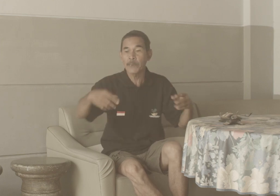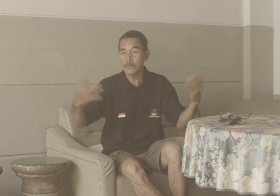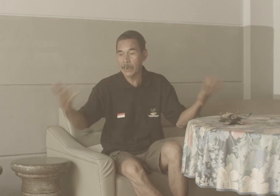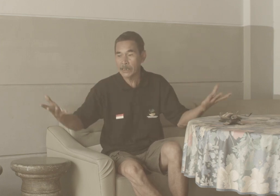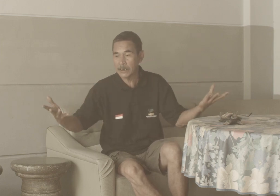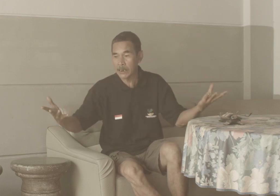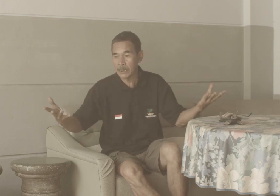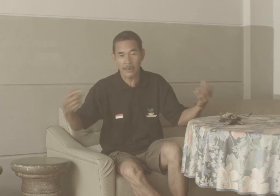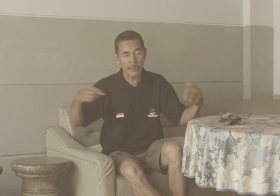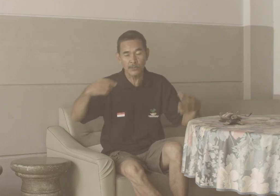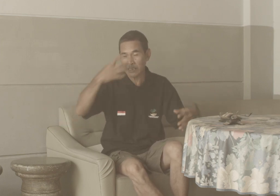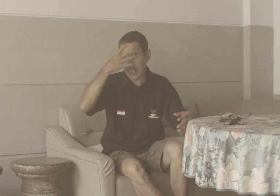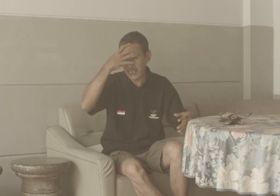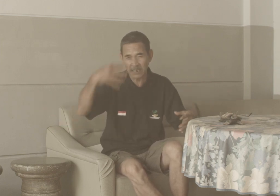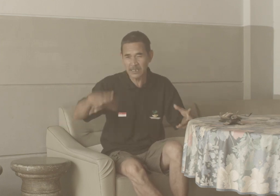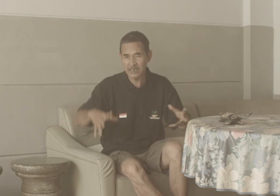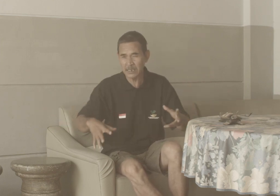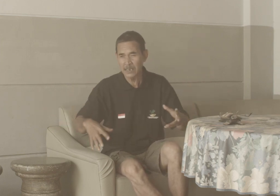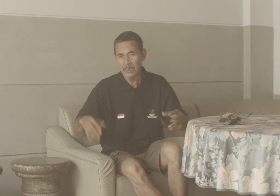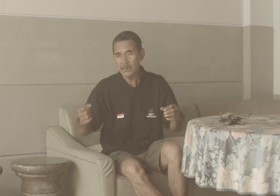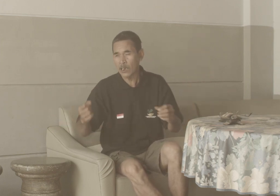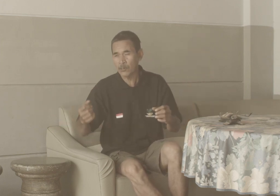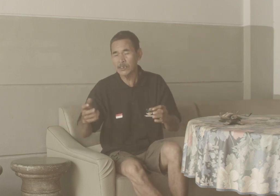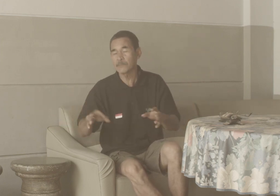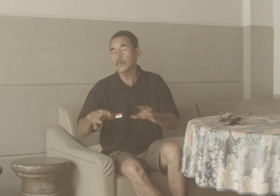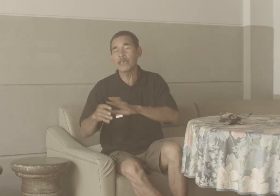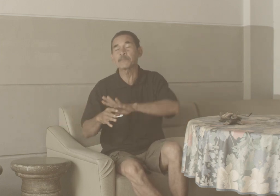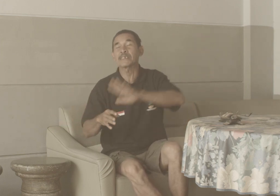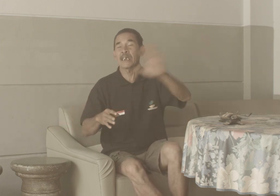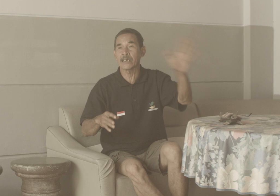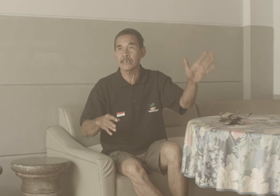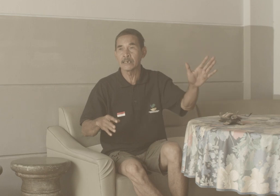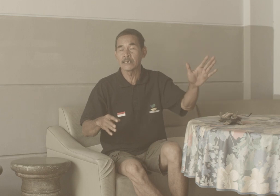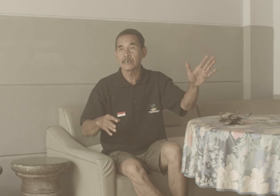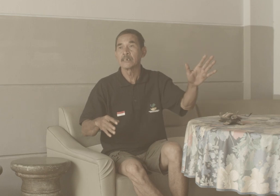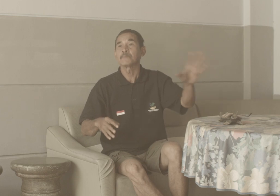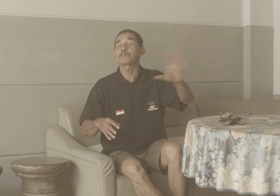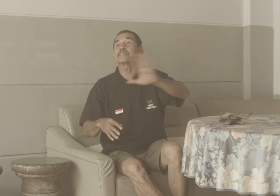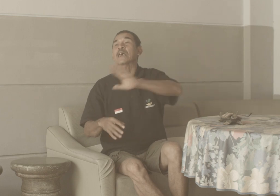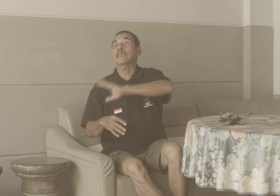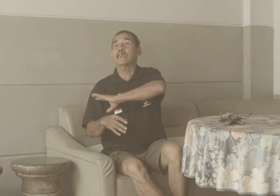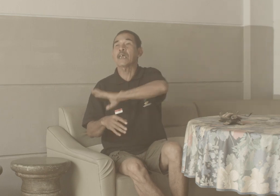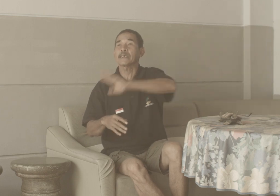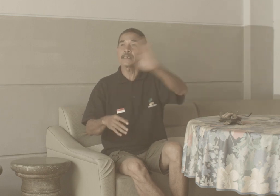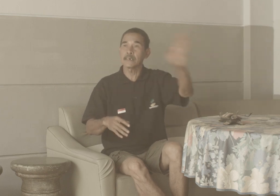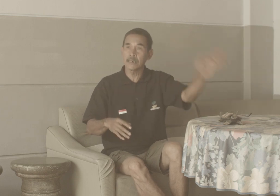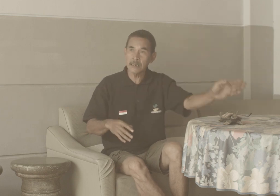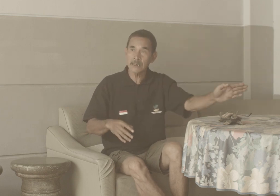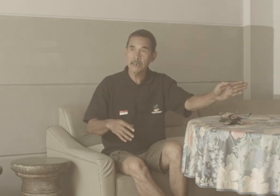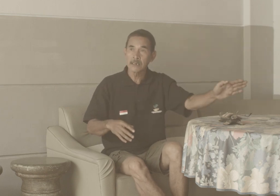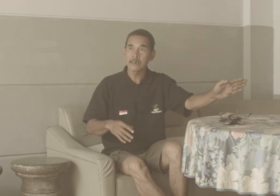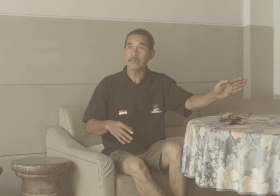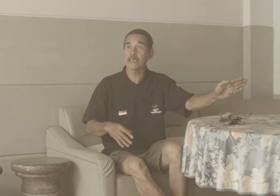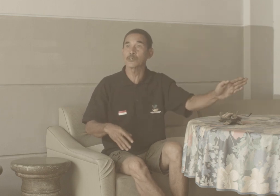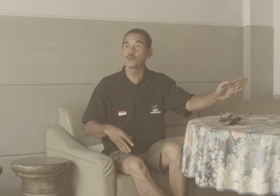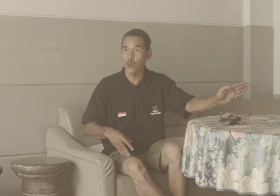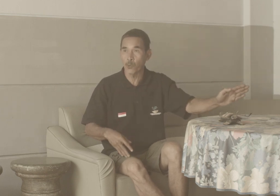Bagaimana sekarang Karena sudah sakit disini Takut ini terbaik-baik Pindah lagi Pindahlah lagi Ke Desa Suhuk